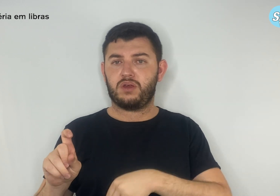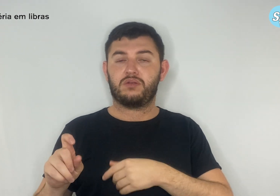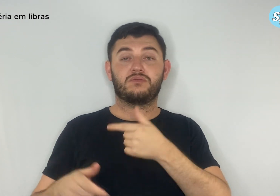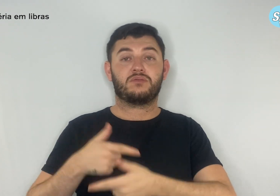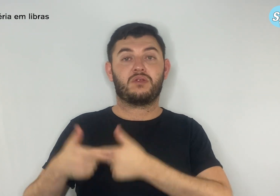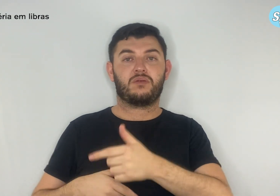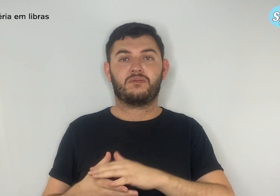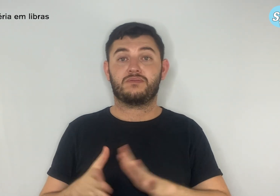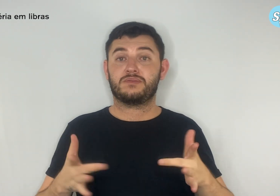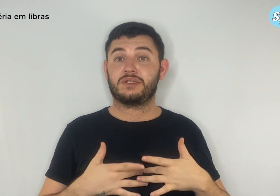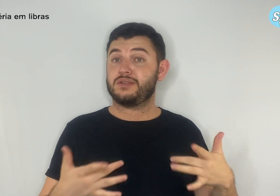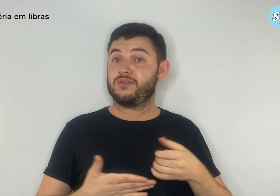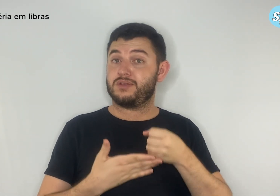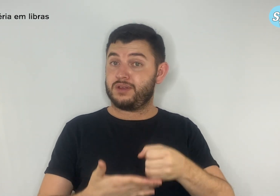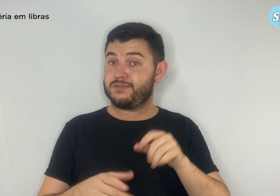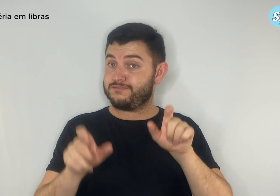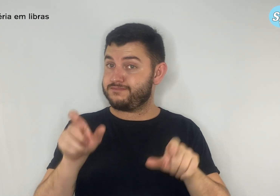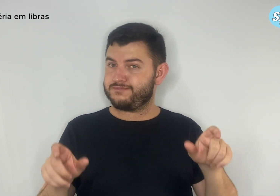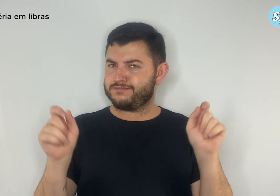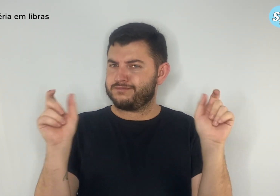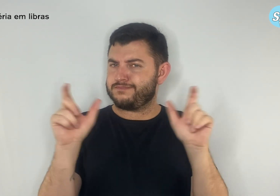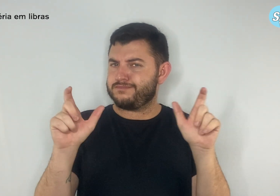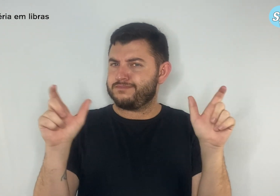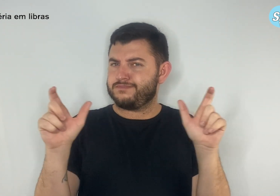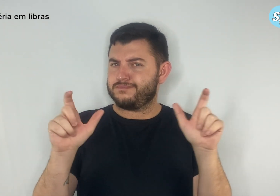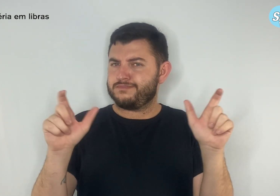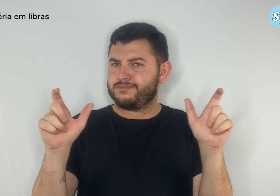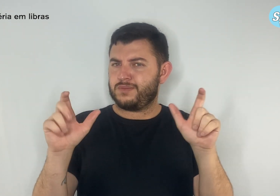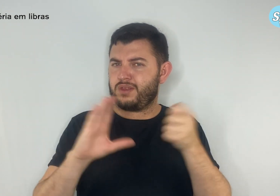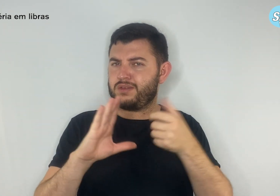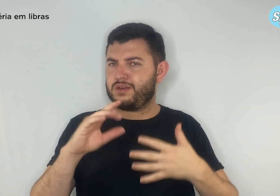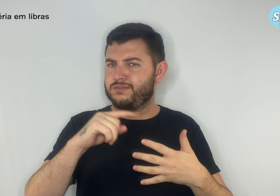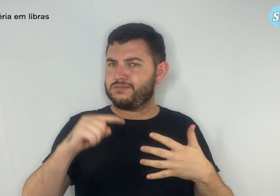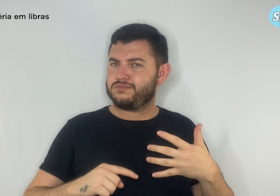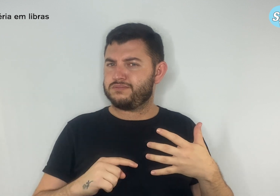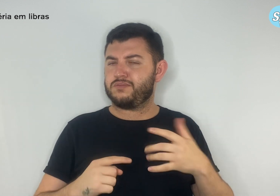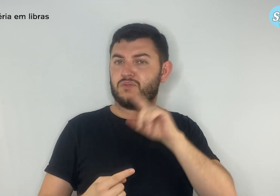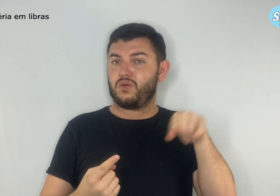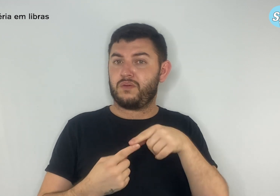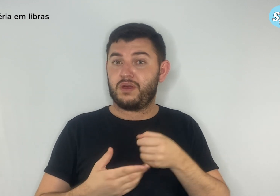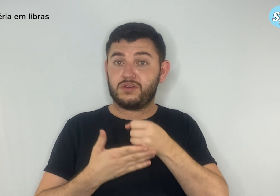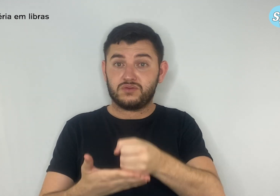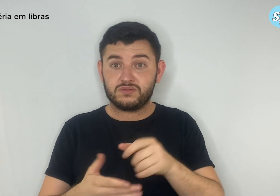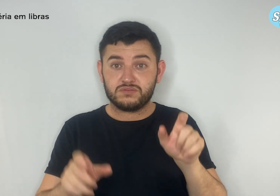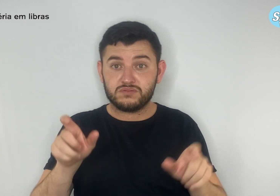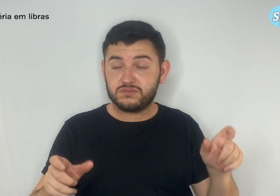Solidariedade. Fique atento e atenta aos sinais, para também poder ajudar colegas que se